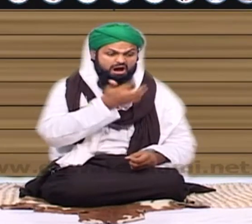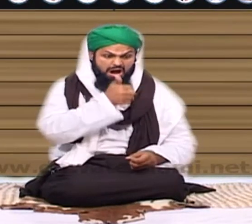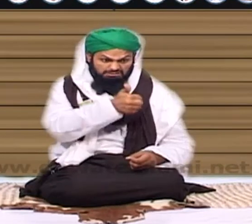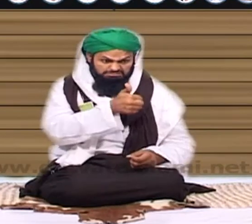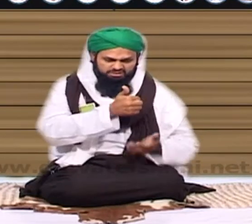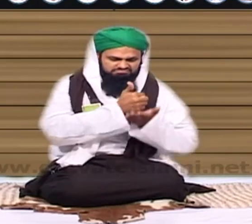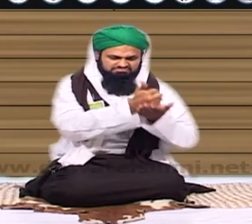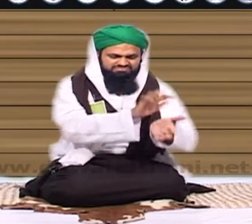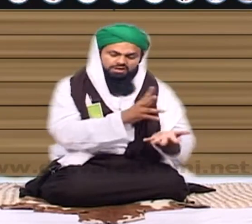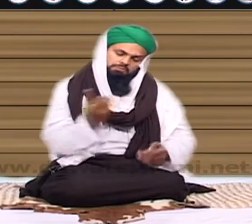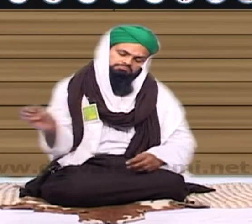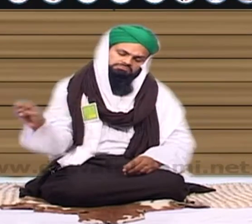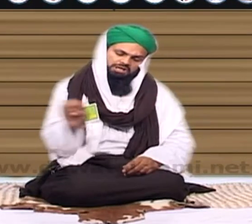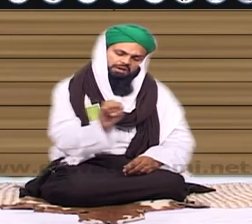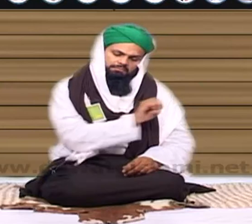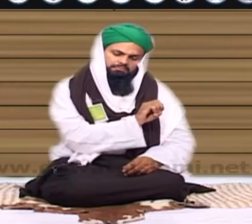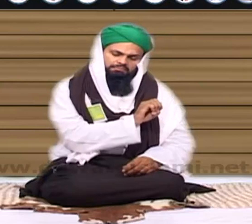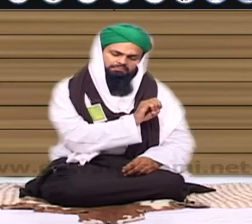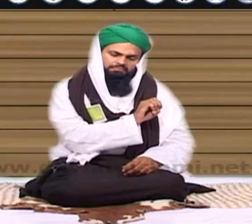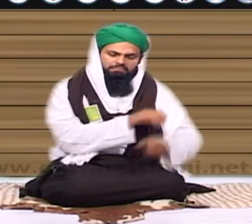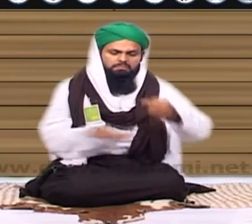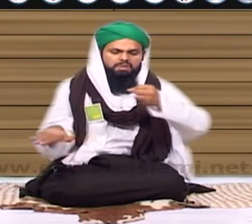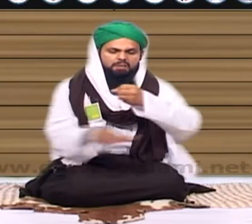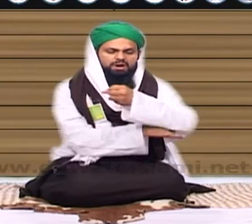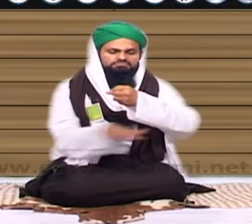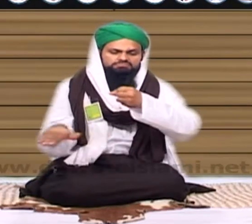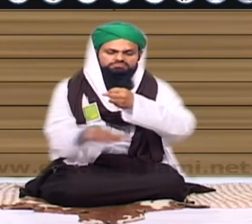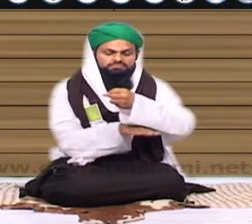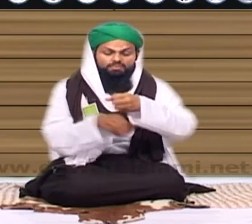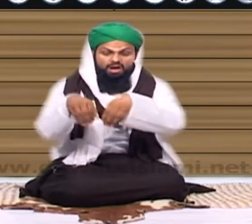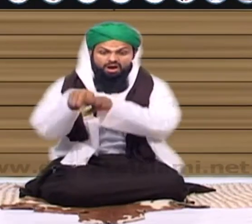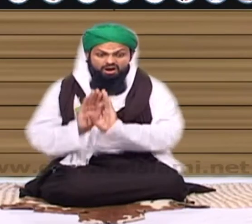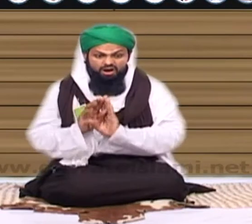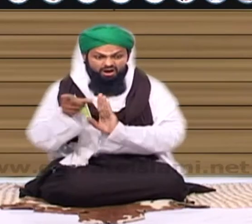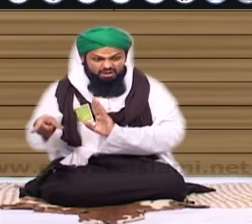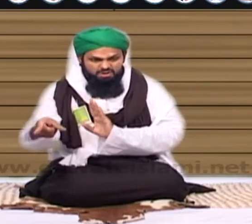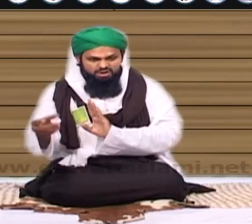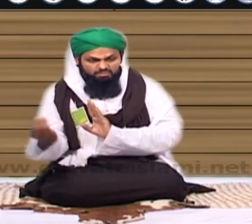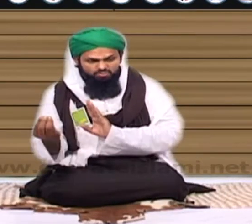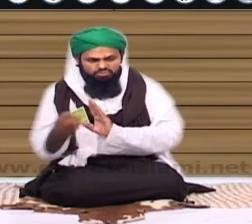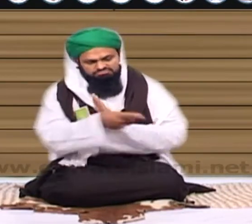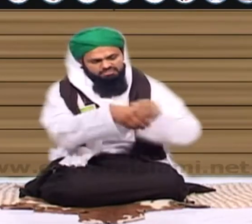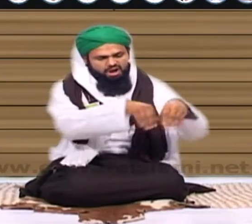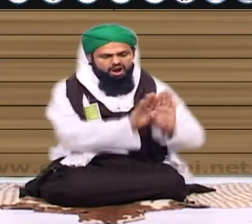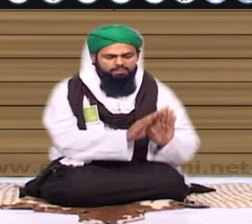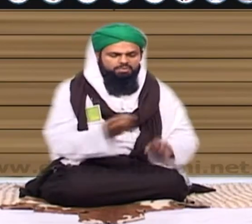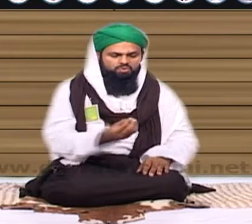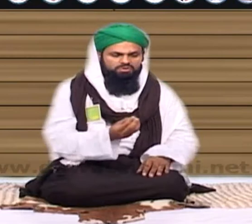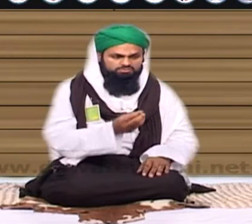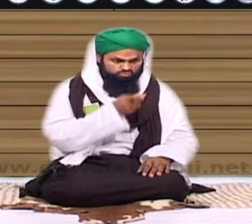کفن میں آکھ نہیں ہوگا آپ کو وہی کپڑا جو قبر اس کو ملی وہی قبر آپ کو ملے گی اسی خصے میں ملے آپ